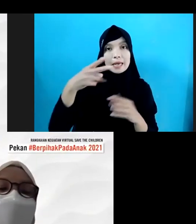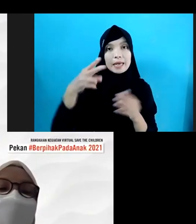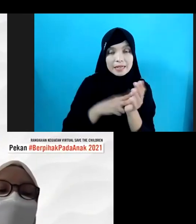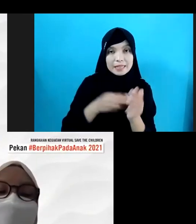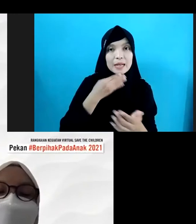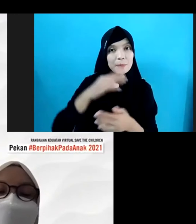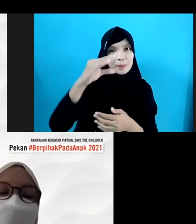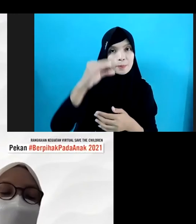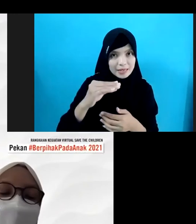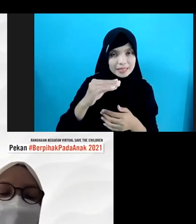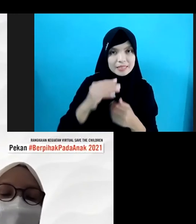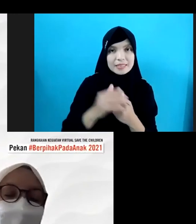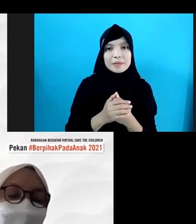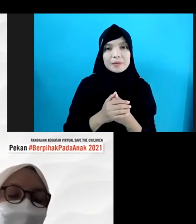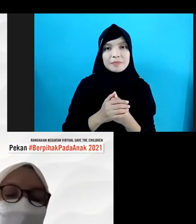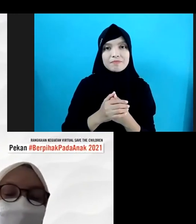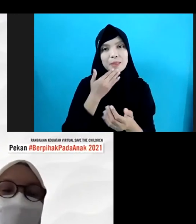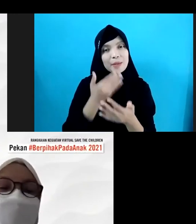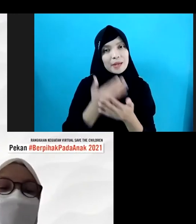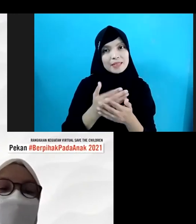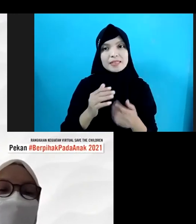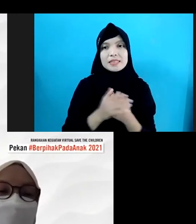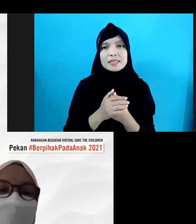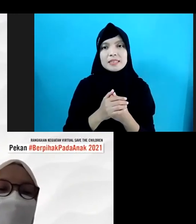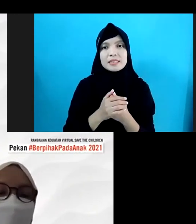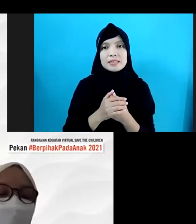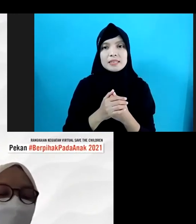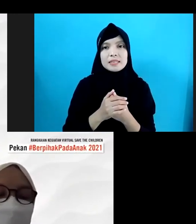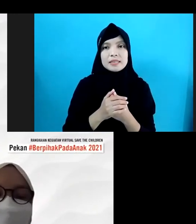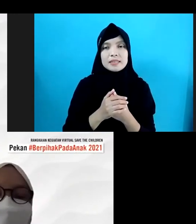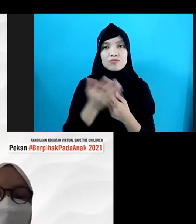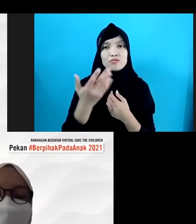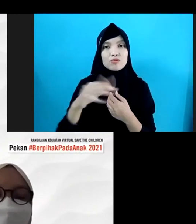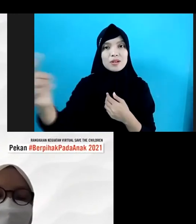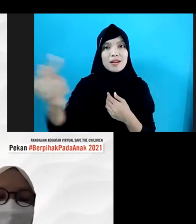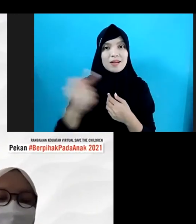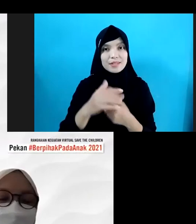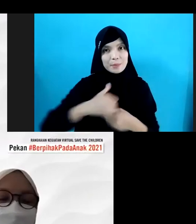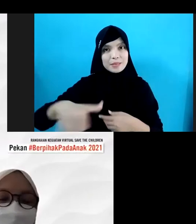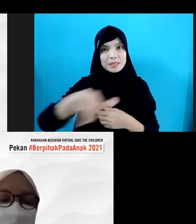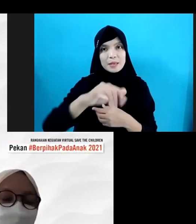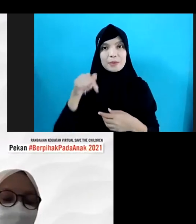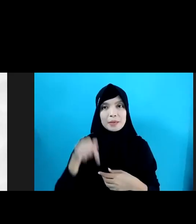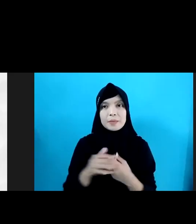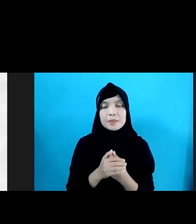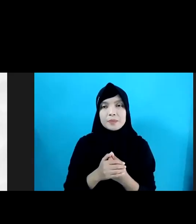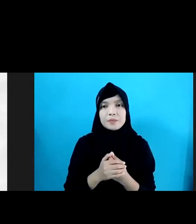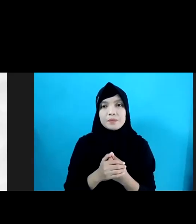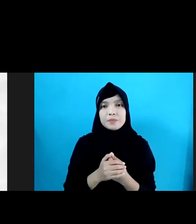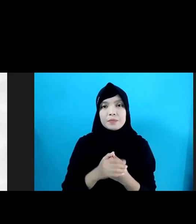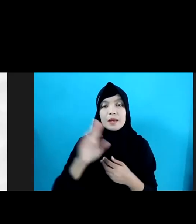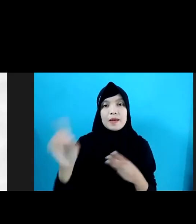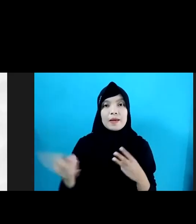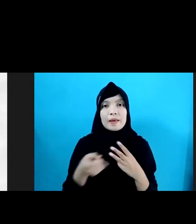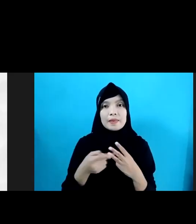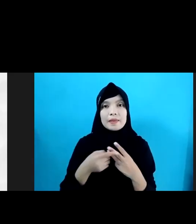Sehat Selalu Terima Kasih Terima Kasih Ibu Sudah Hadir Bersama Kami Oke Lalu Yang ketiga